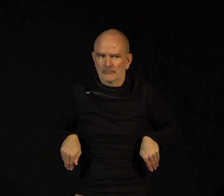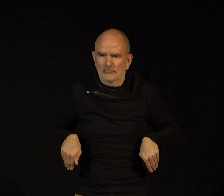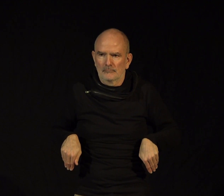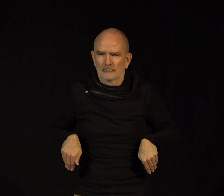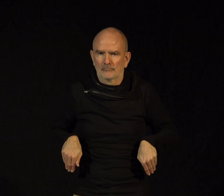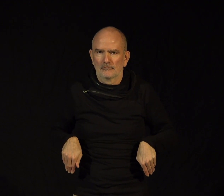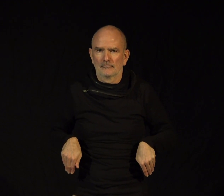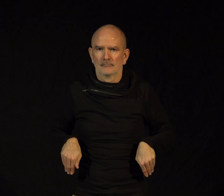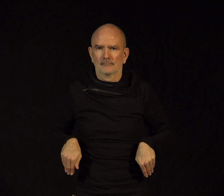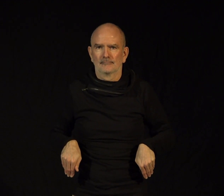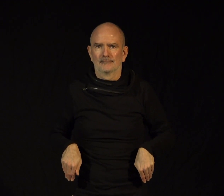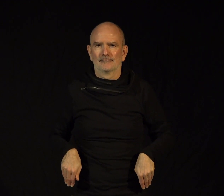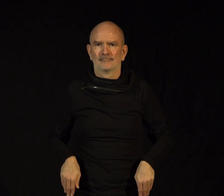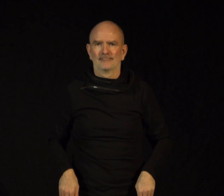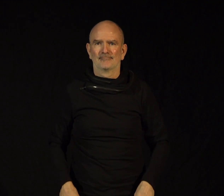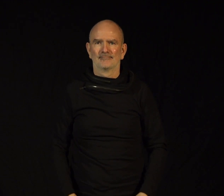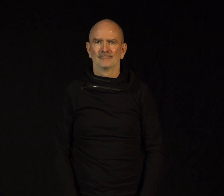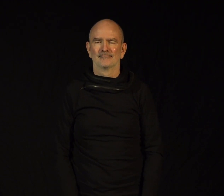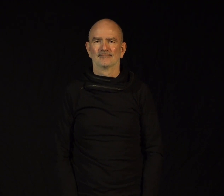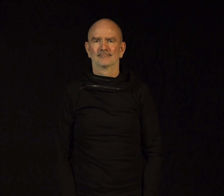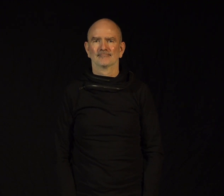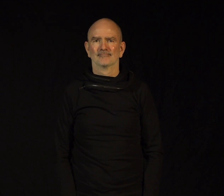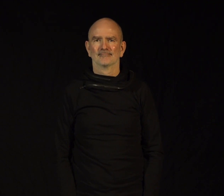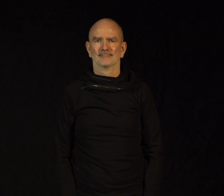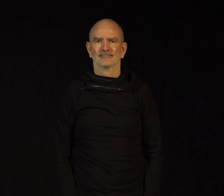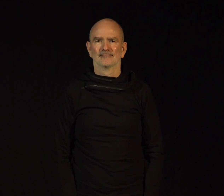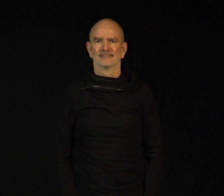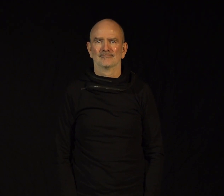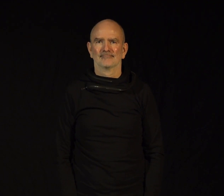qu'on ne l'y prendrait plus. Le corbeau, honteux confus, jura, un plus'on'y qu prendrait –